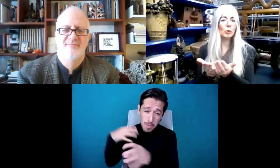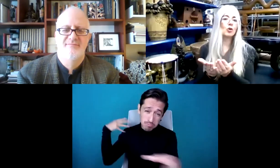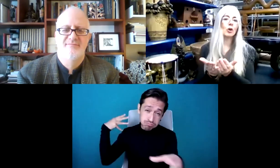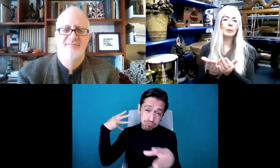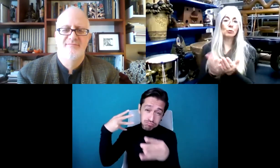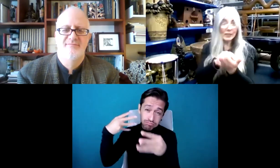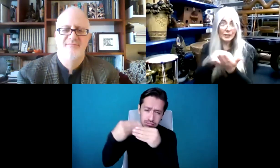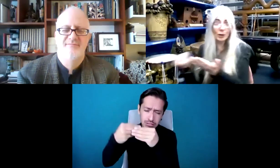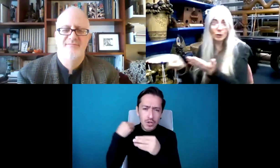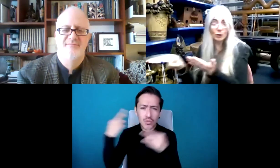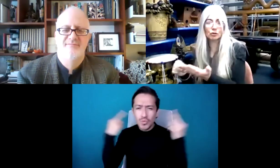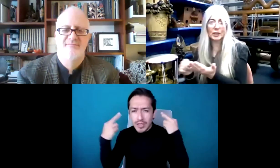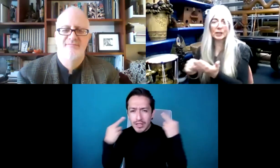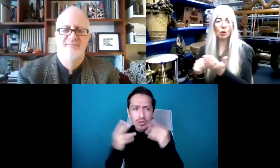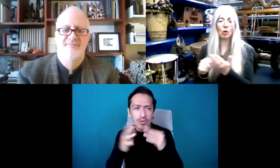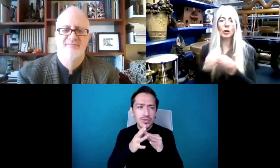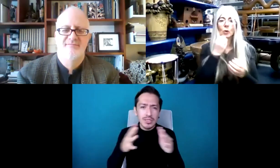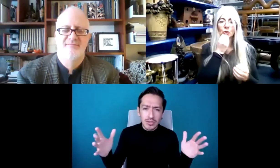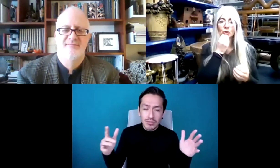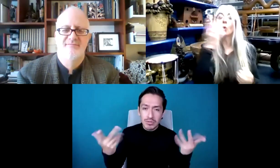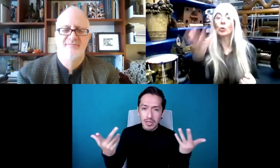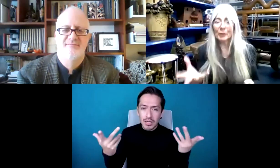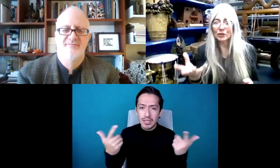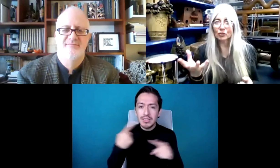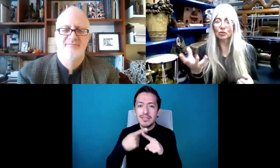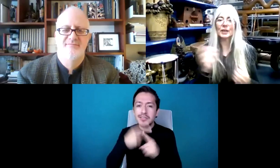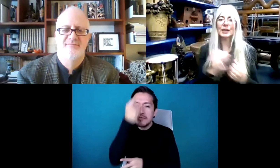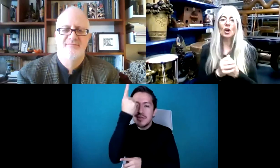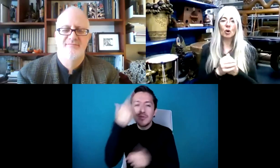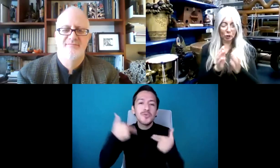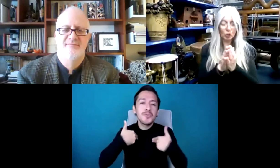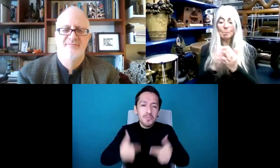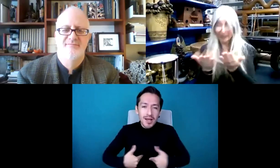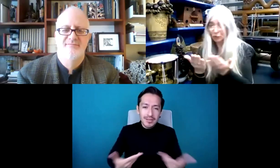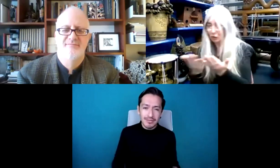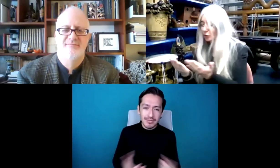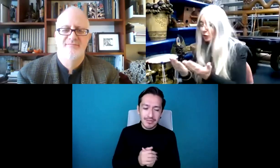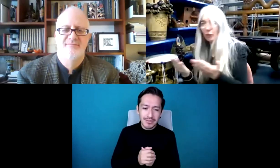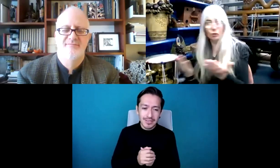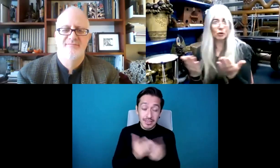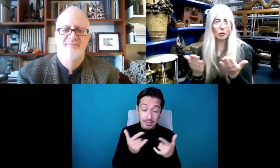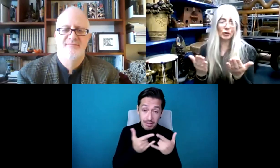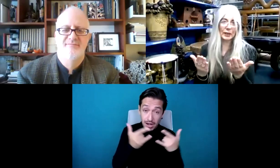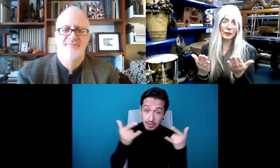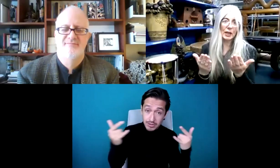desarrollos por el humano. La historia generalmente la